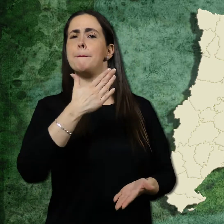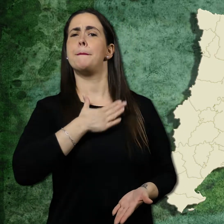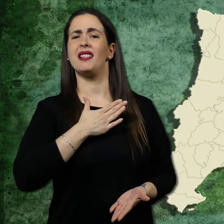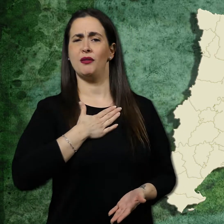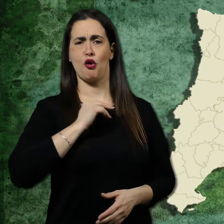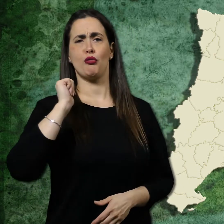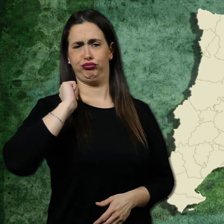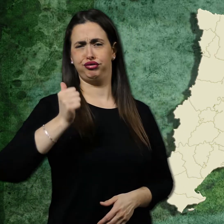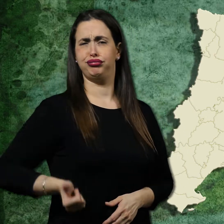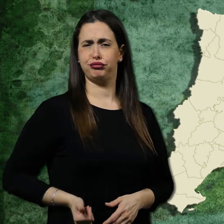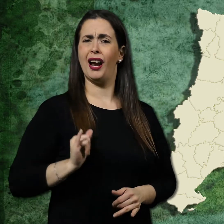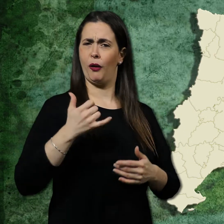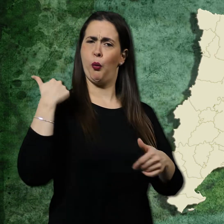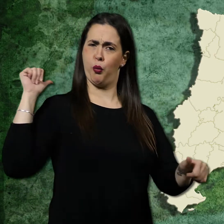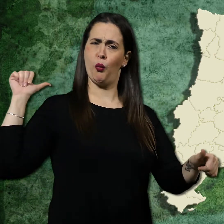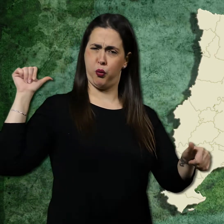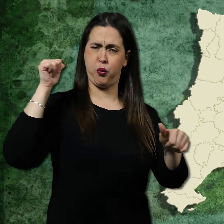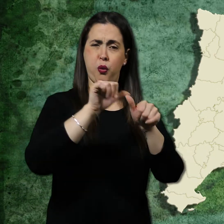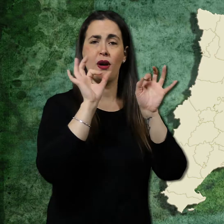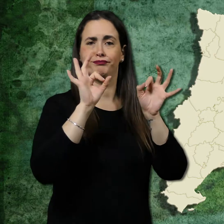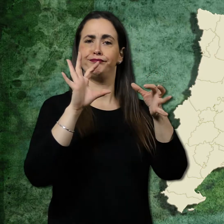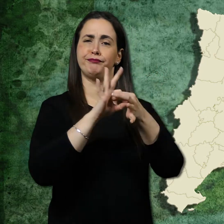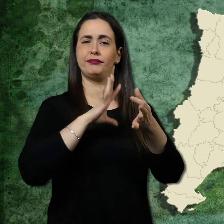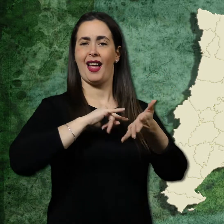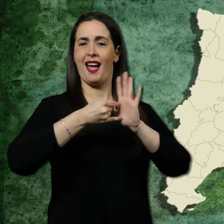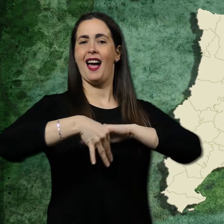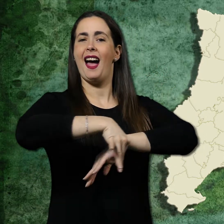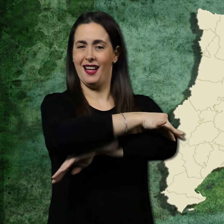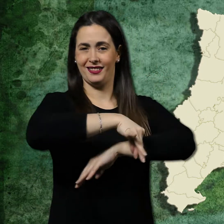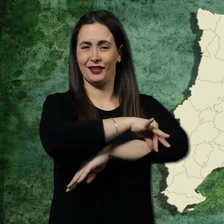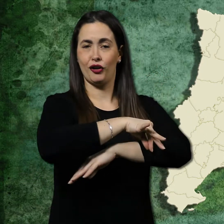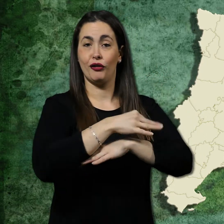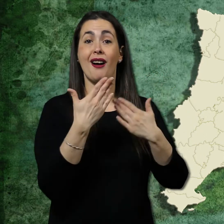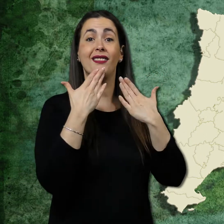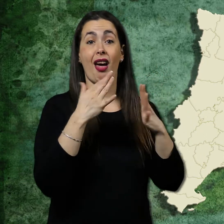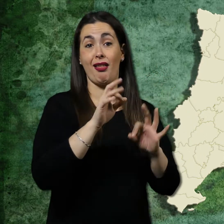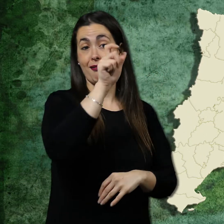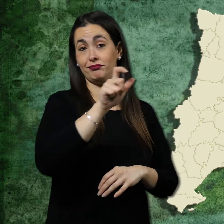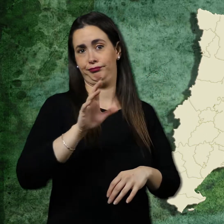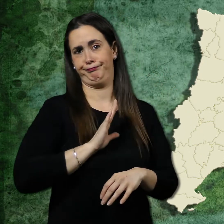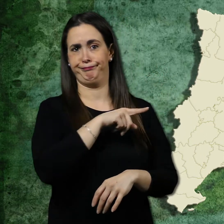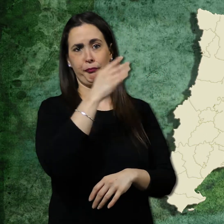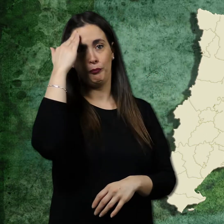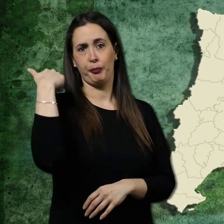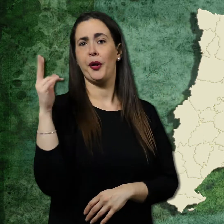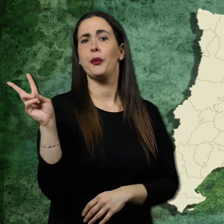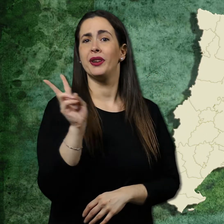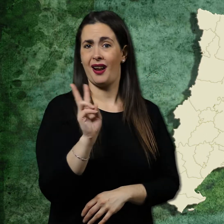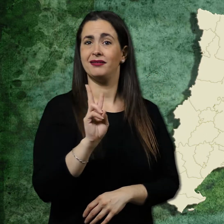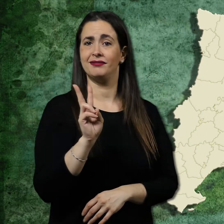Que conserva un ric i extens patrimoni arquitectònic fruit del llegat dels vilassarencs que a les arreries del segle XIX